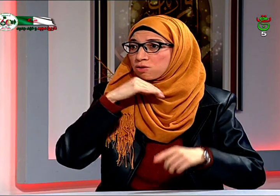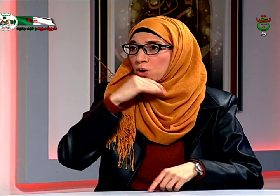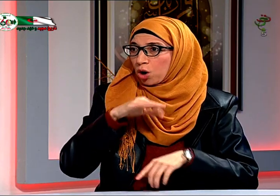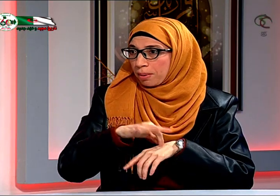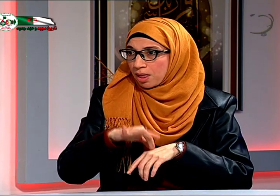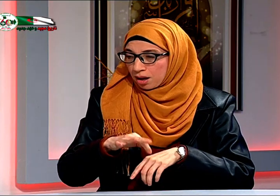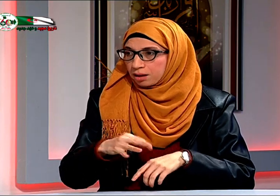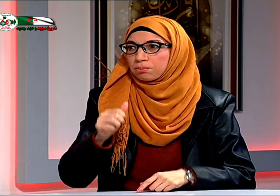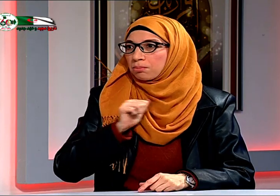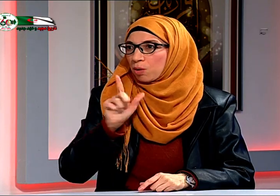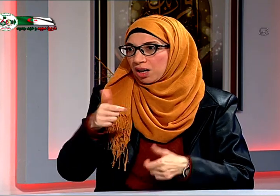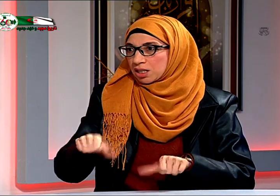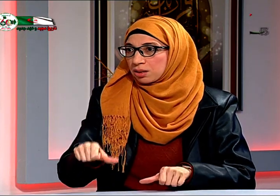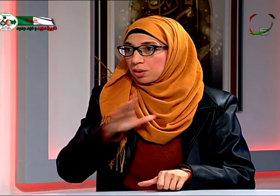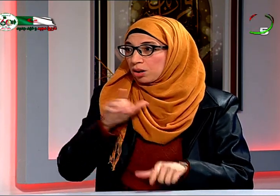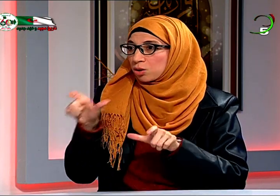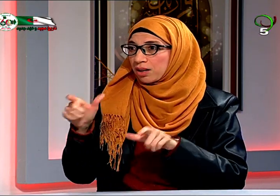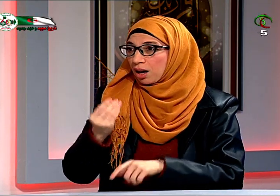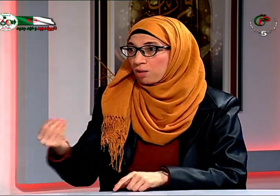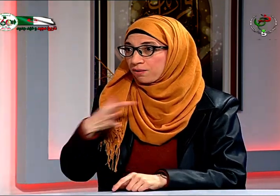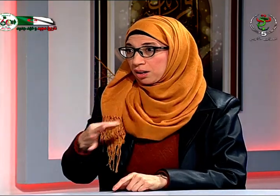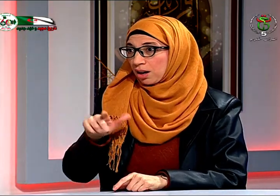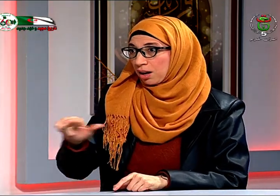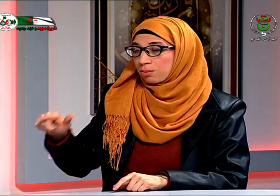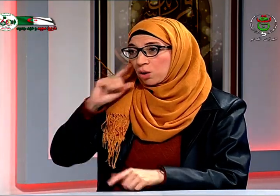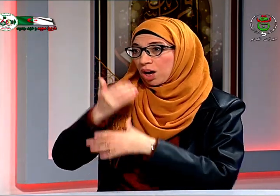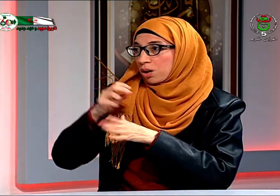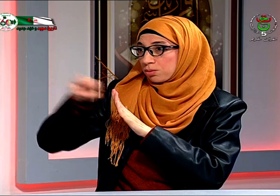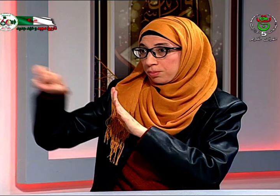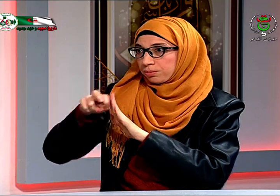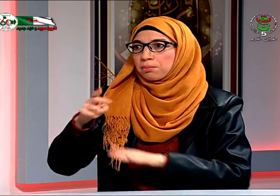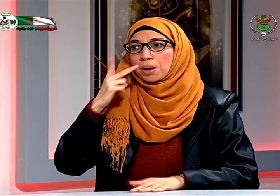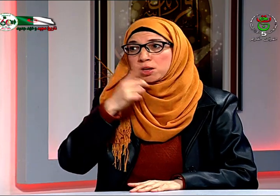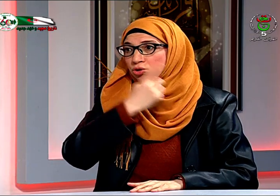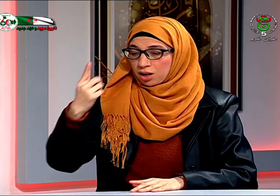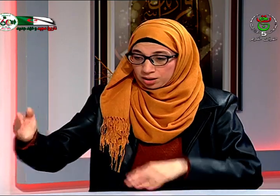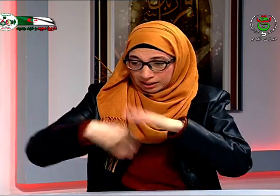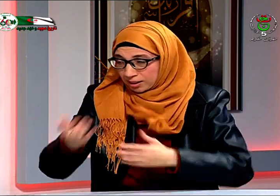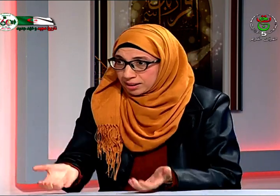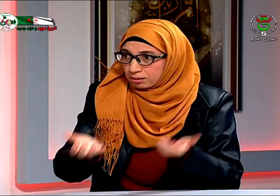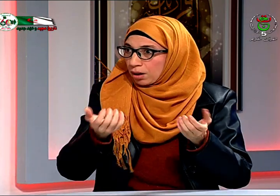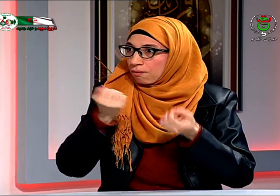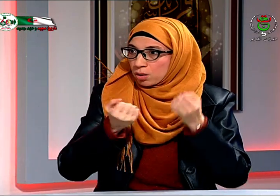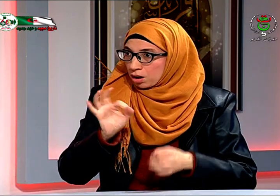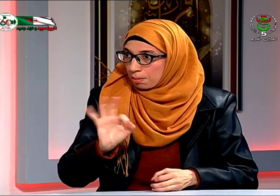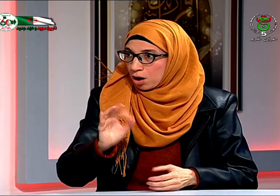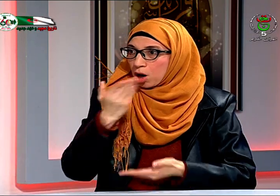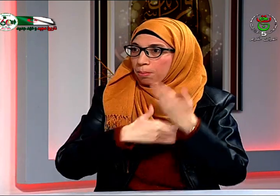فأخذوني إلى المستشفى بسبب هيئتي فكنت كالميت يعني أخذني والدي لم تكن